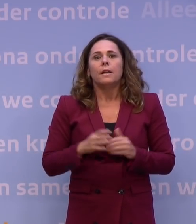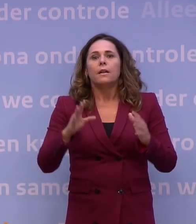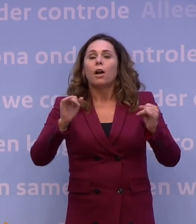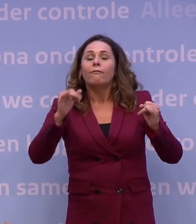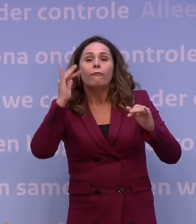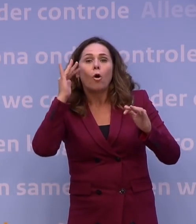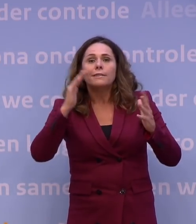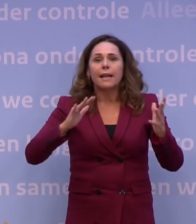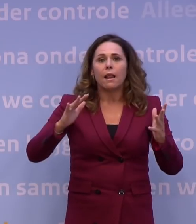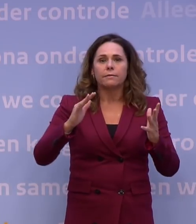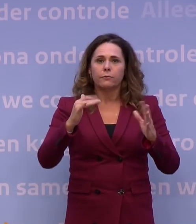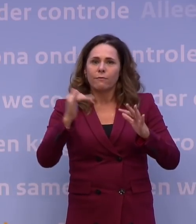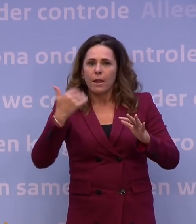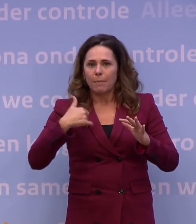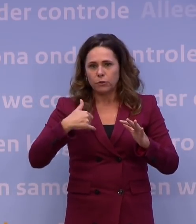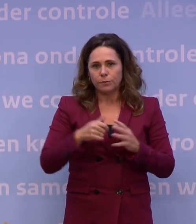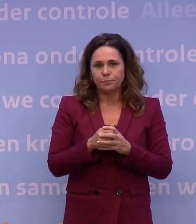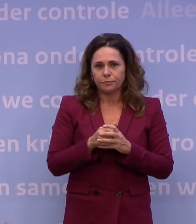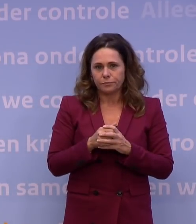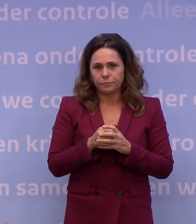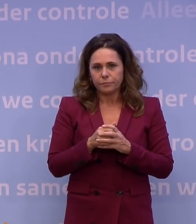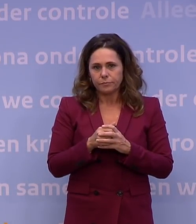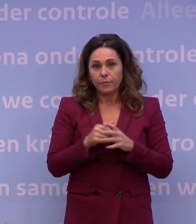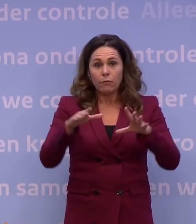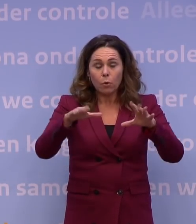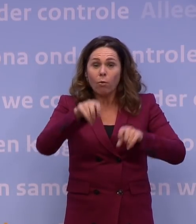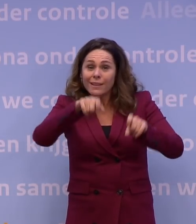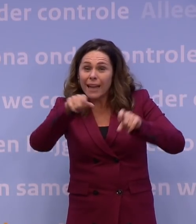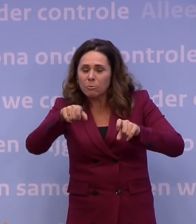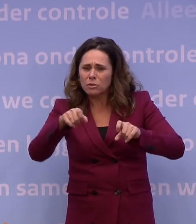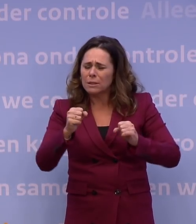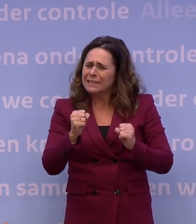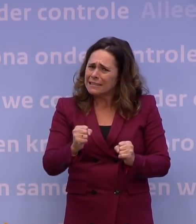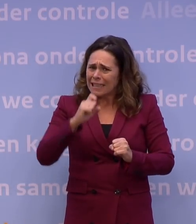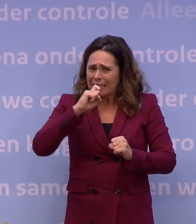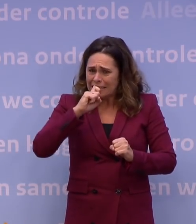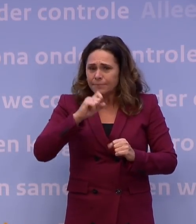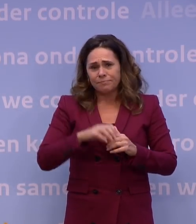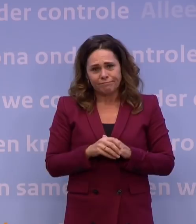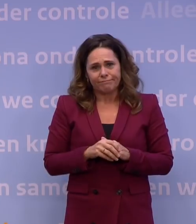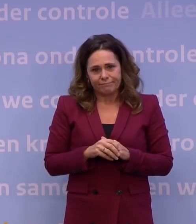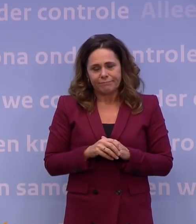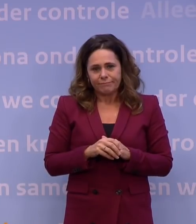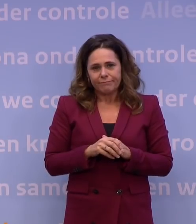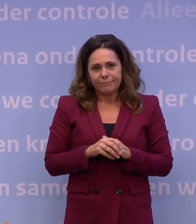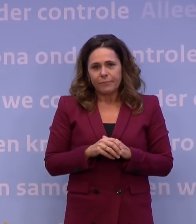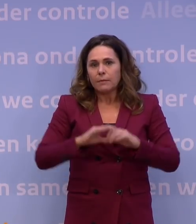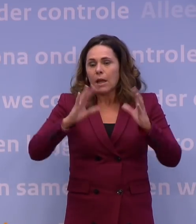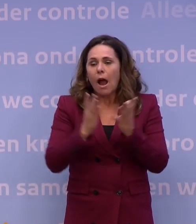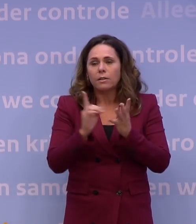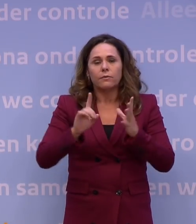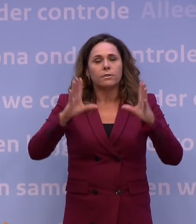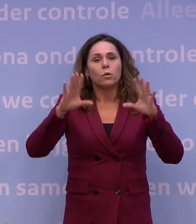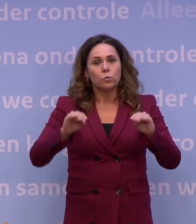dat het voor veel mensen en vooral voor veel ondernemers een zure appel is om doorheen te bijten. Nou, alles wat er al gedaan is